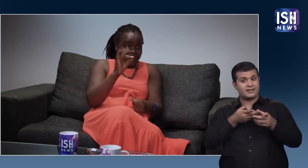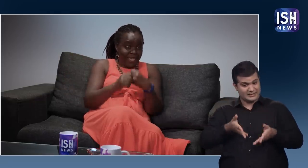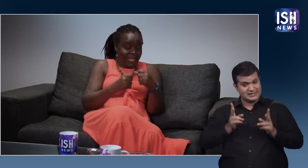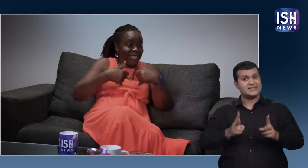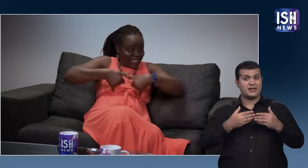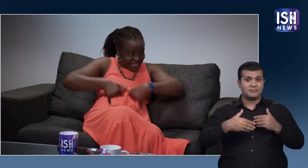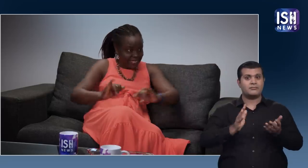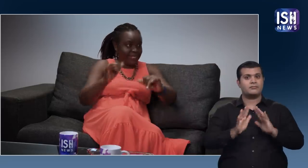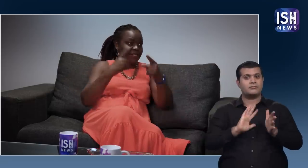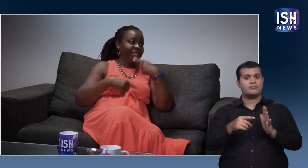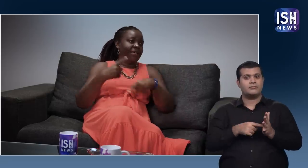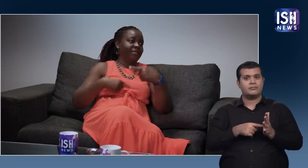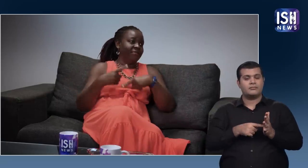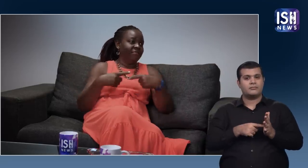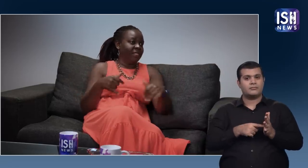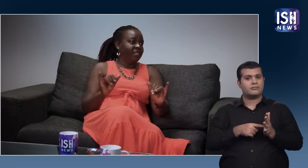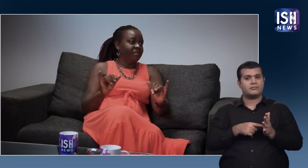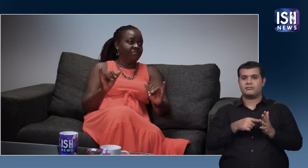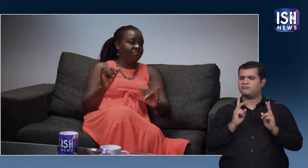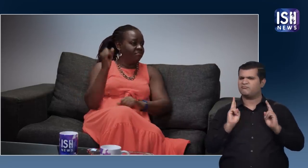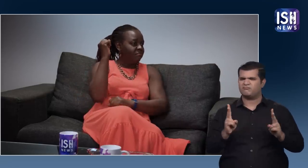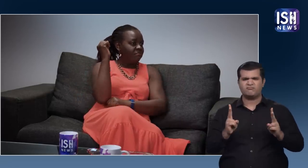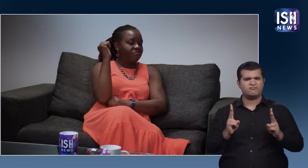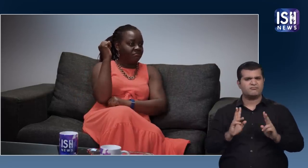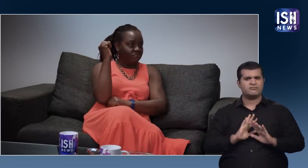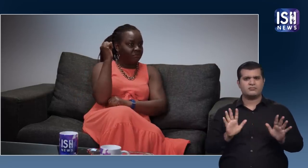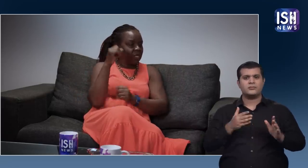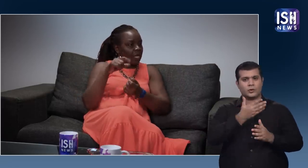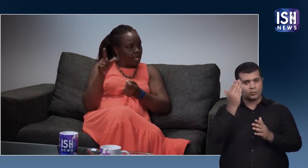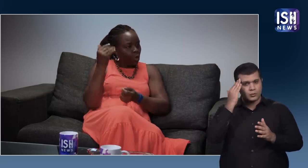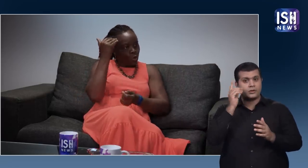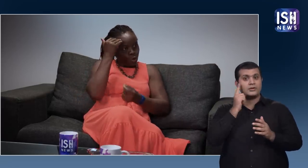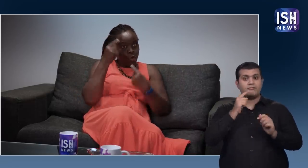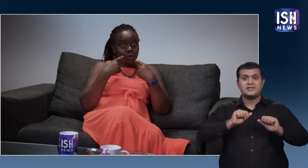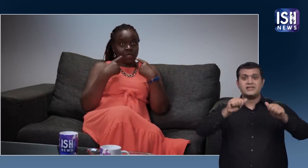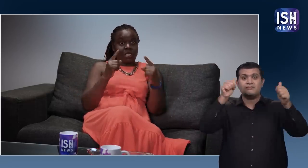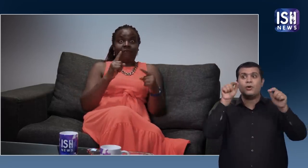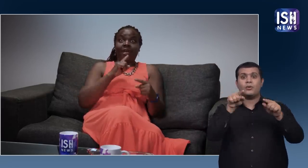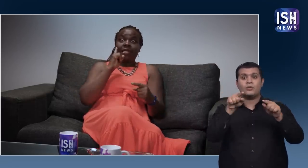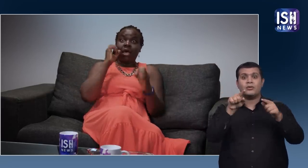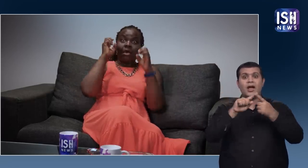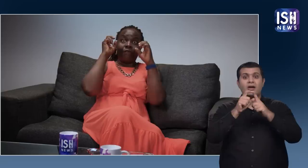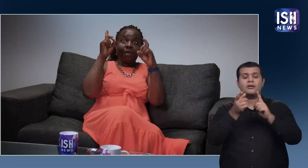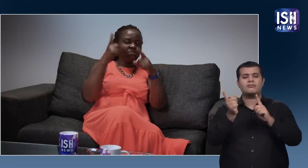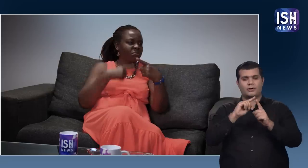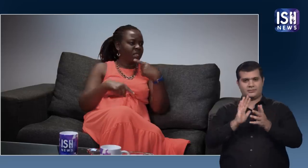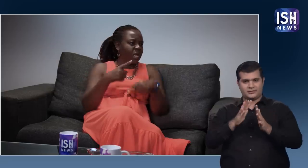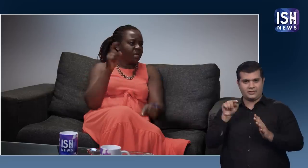साल बाद हम अभी भी सांकेतिक भाषा का उप्योग कर रहे हैं जो एक मजबूत नीव है वे जानते हैं कि सफल डेफ शिक्षा के लिए